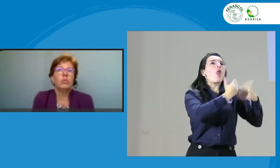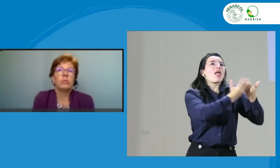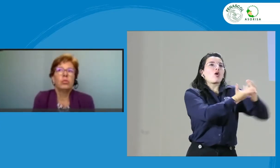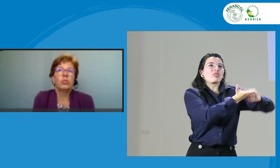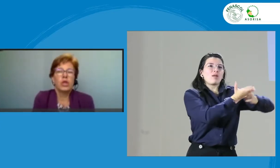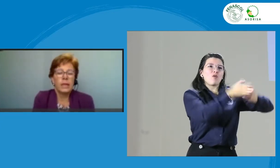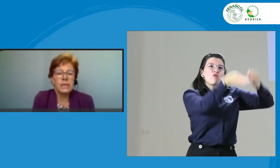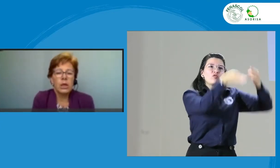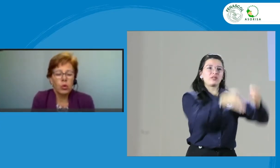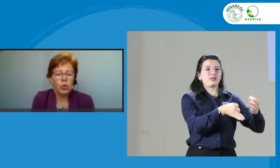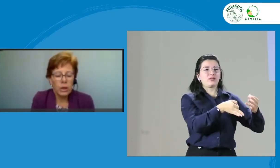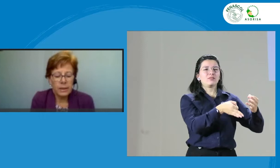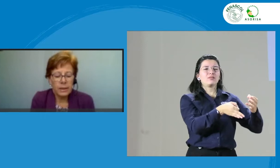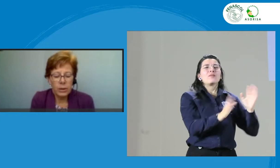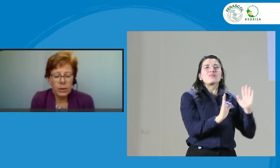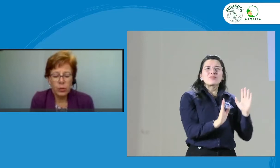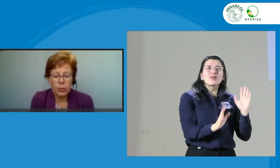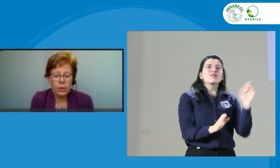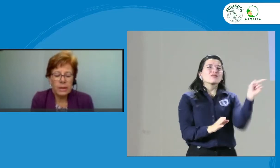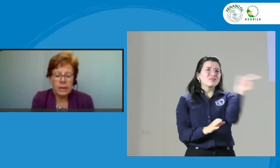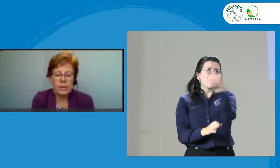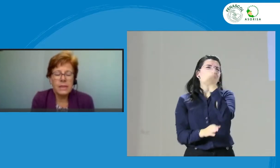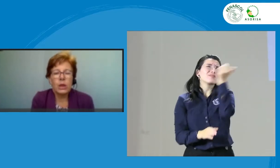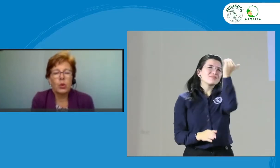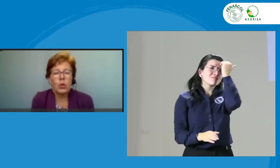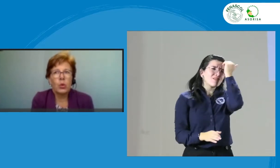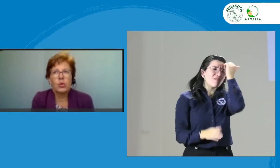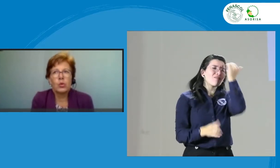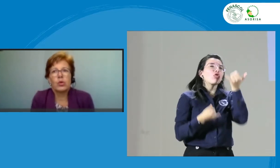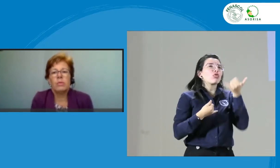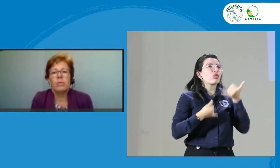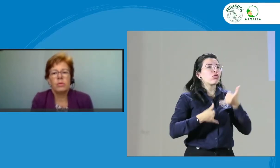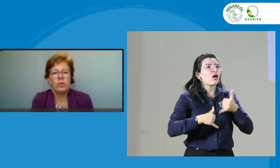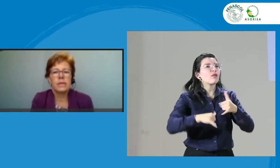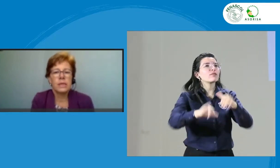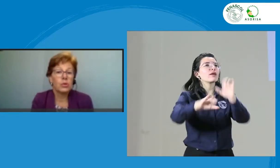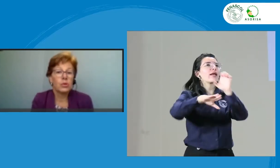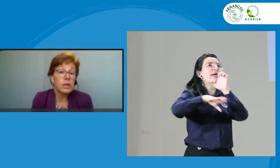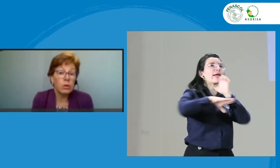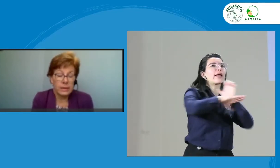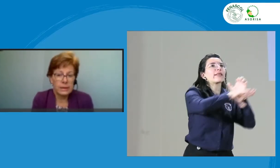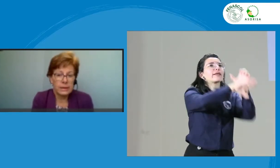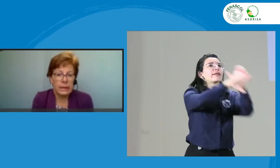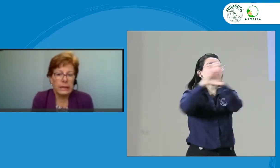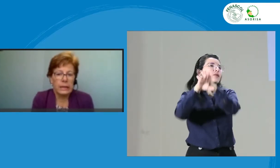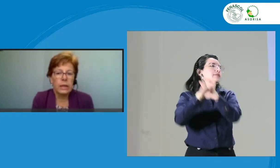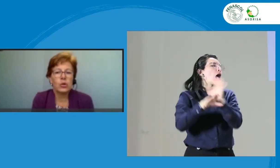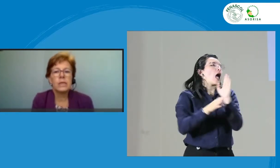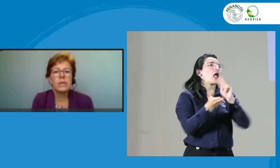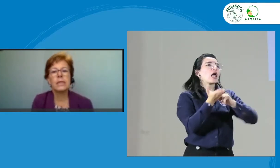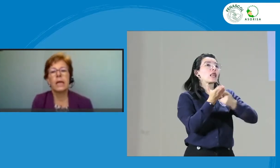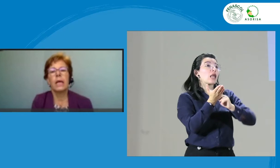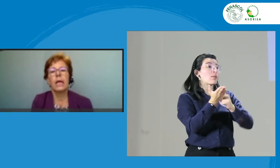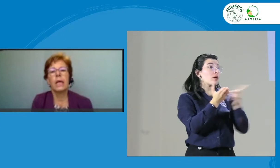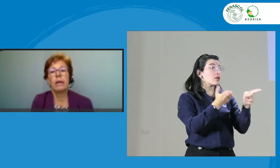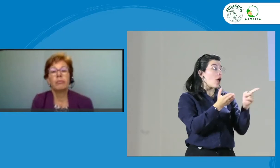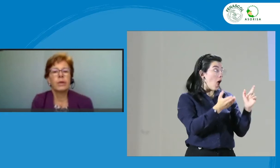mucha gente sigue contratando intérpretes que no son miembros de las asociaciones. Entonces, pues,